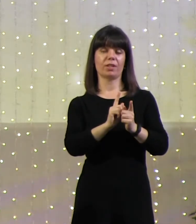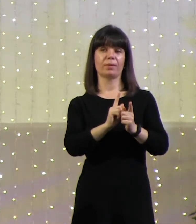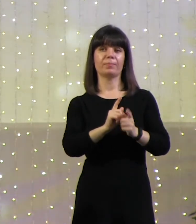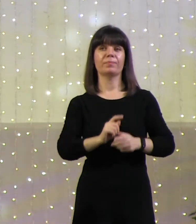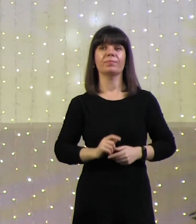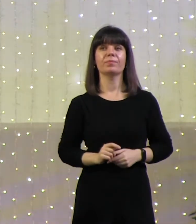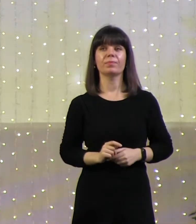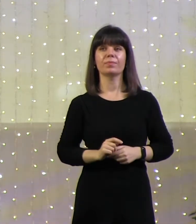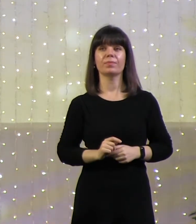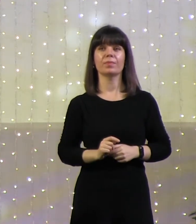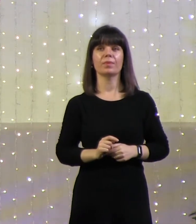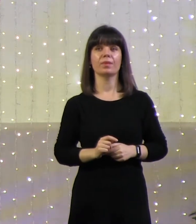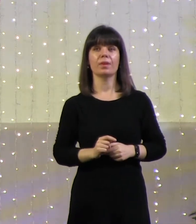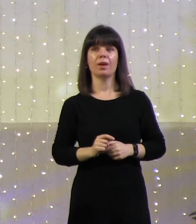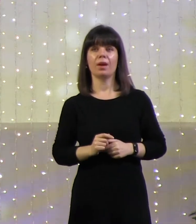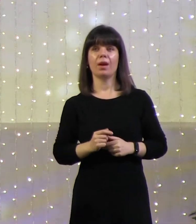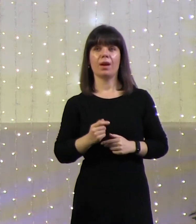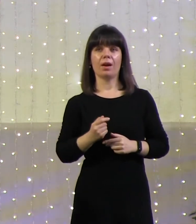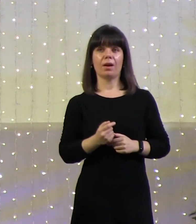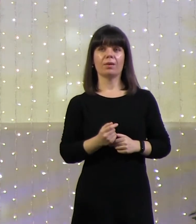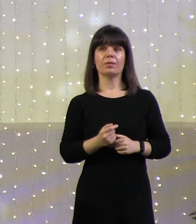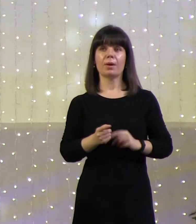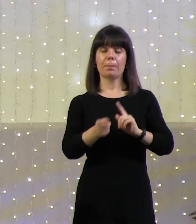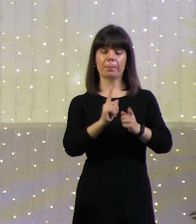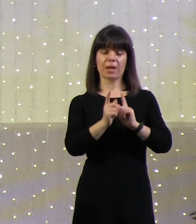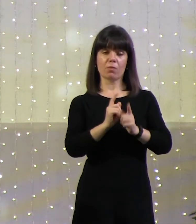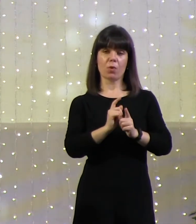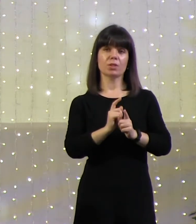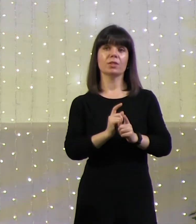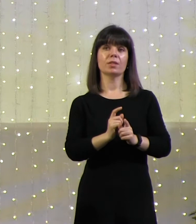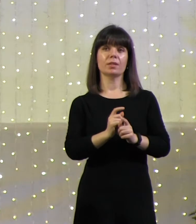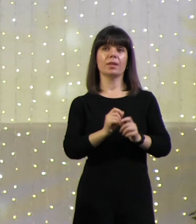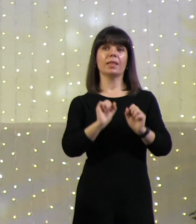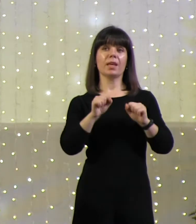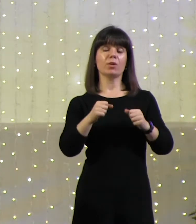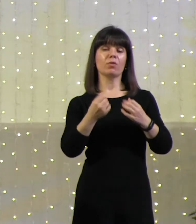делает возможным понимать, что говорит Бог.